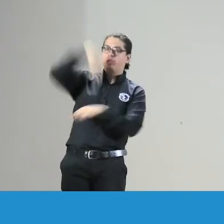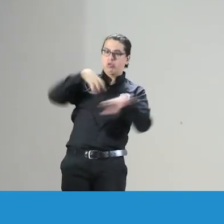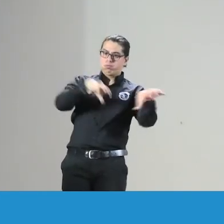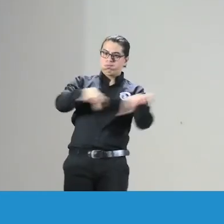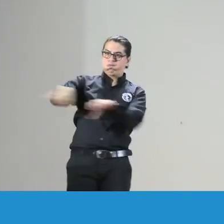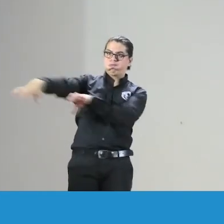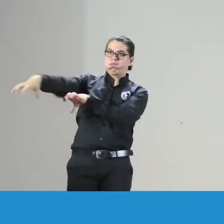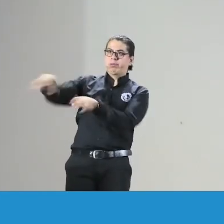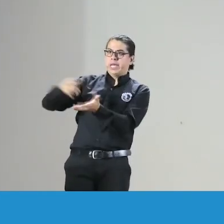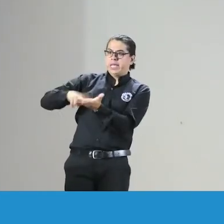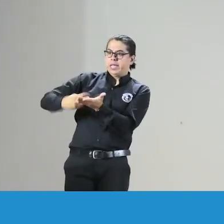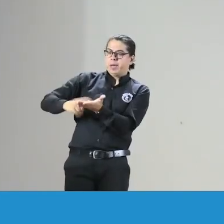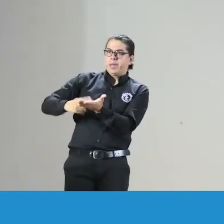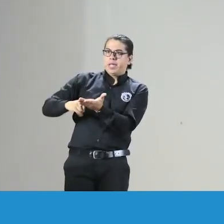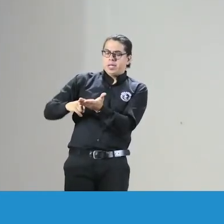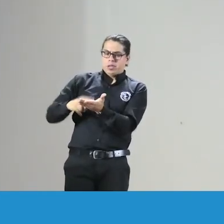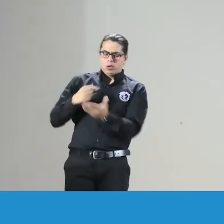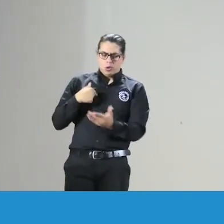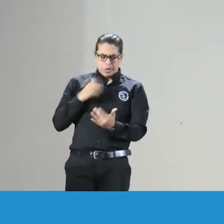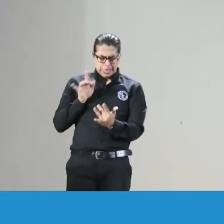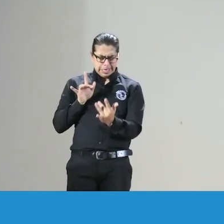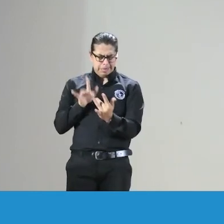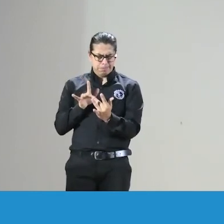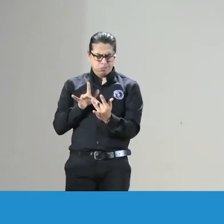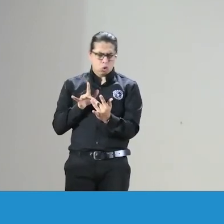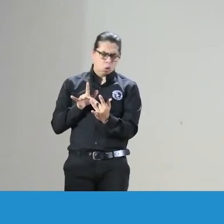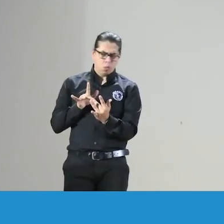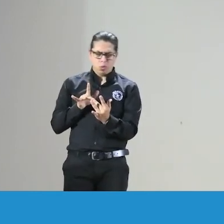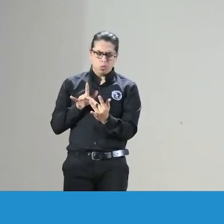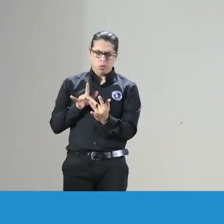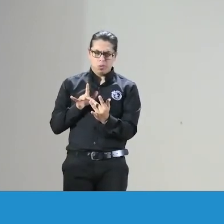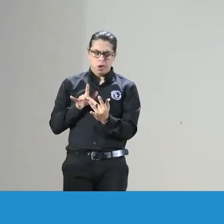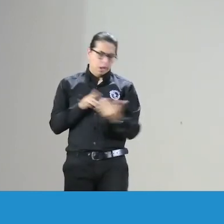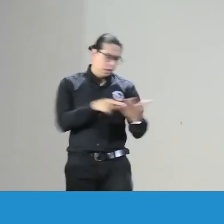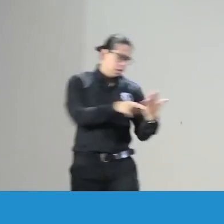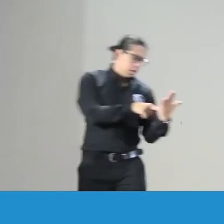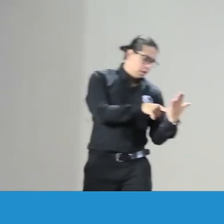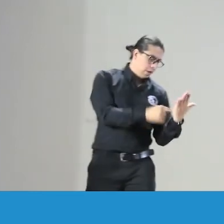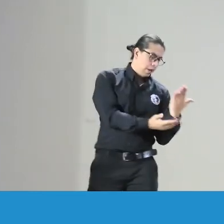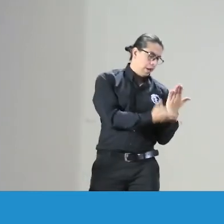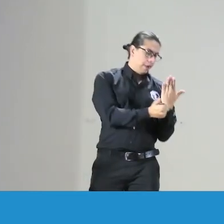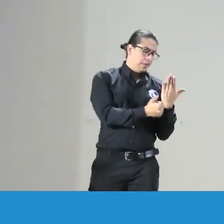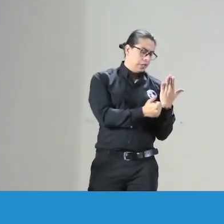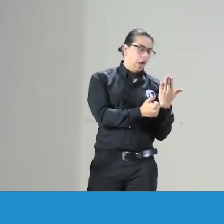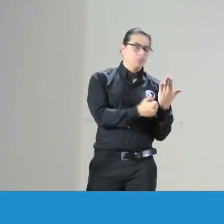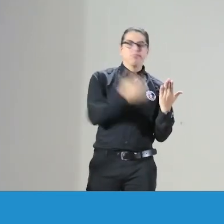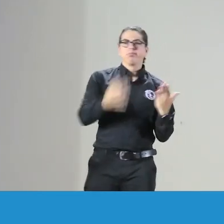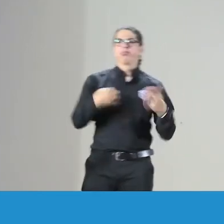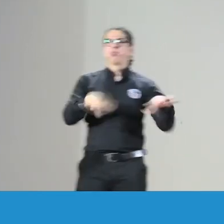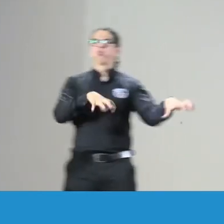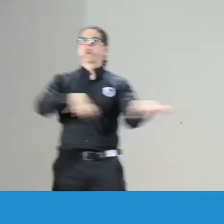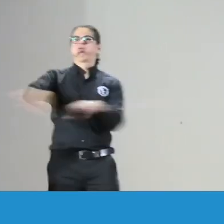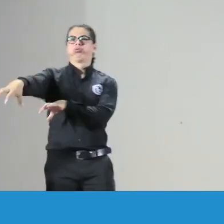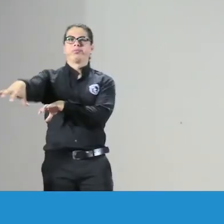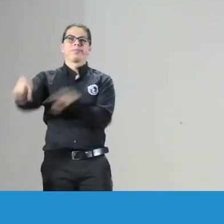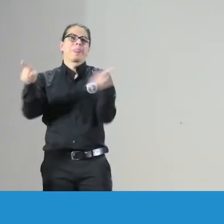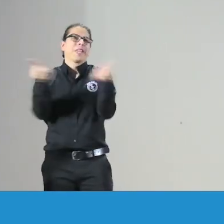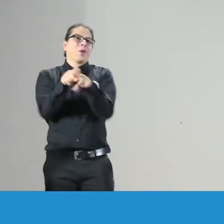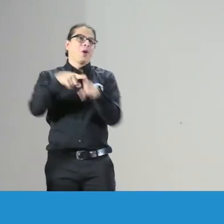a estos principios y tiene un comportamiento profesional en la interpretación entonces él me va a decir que